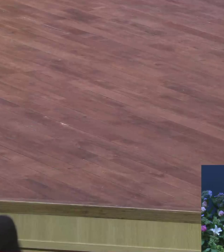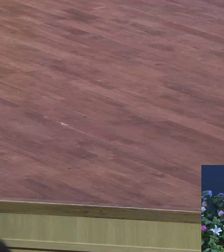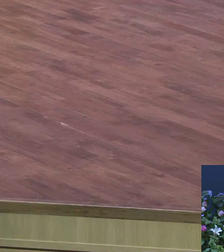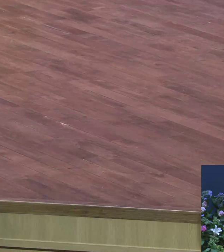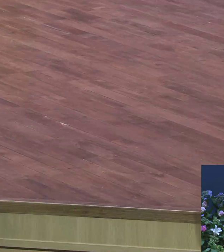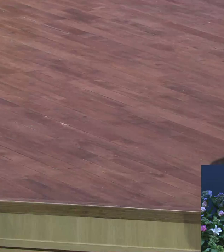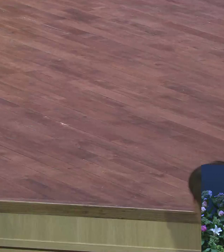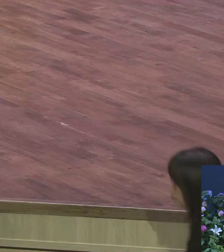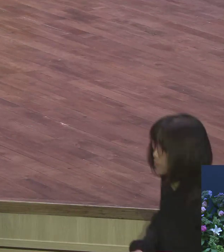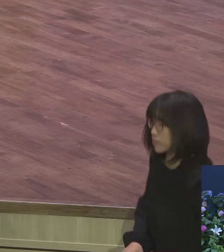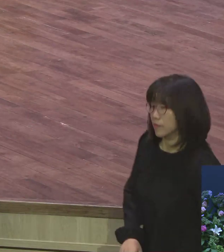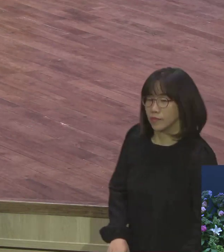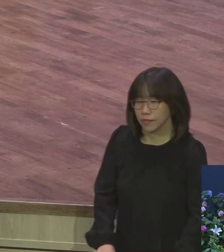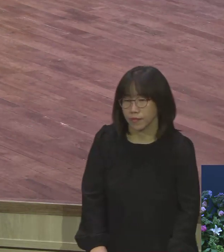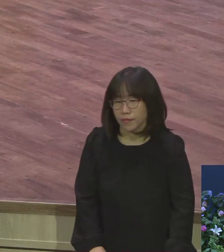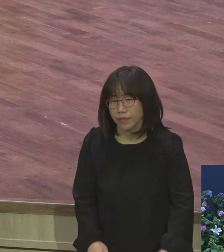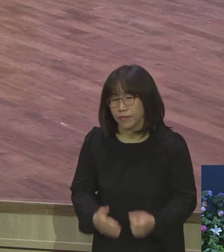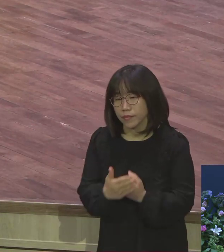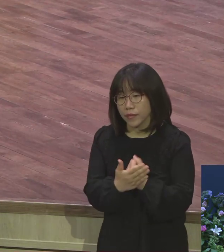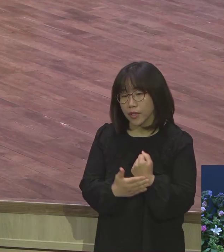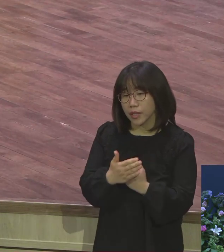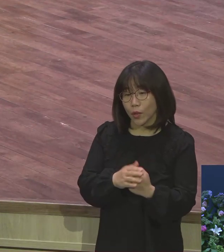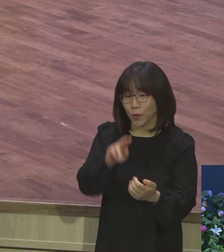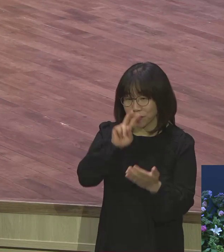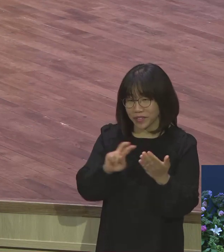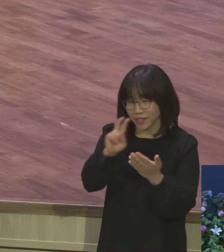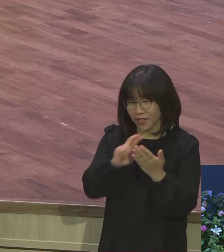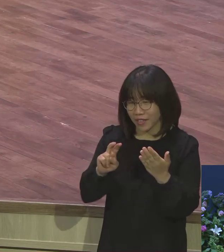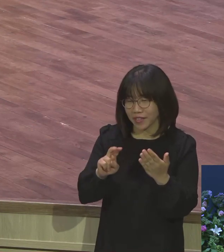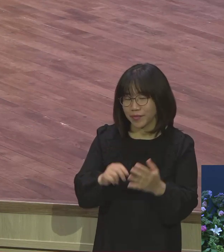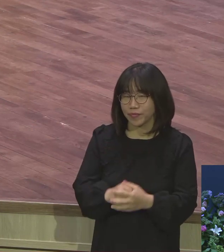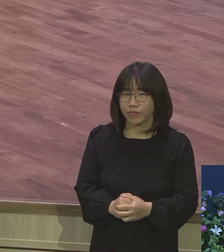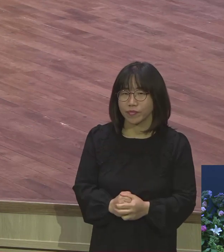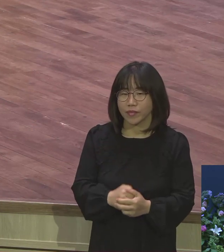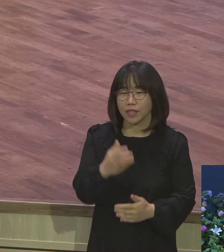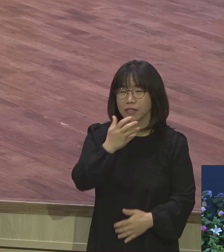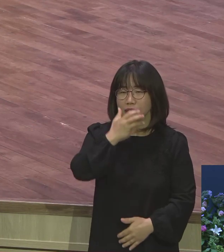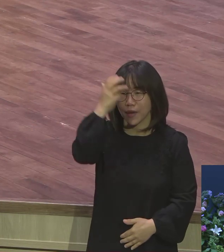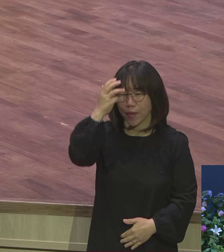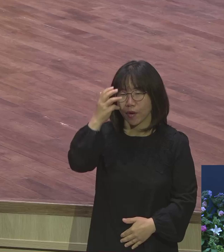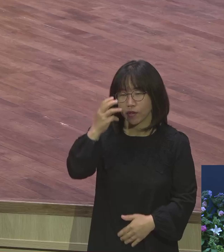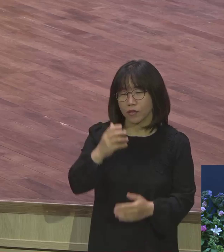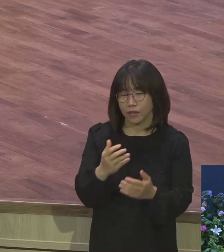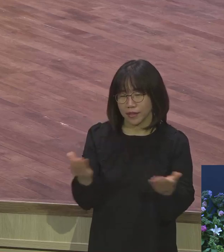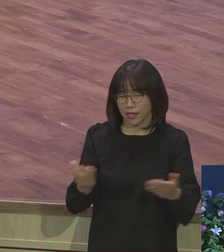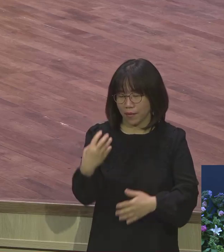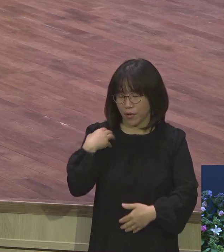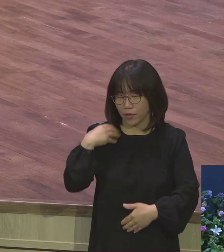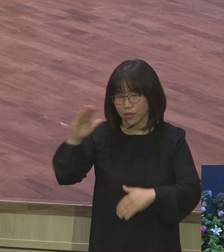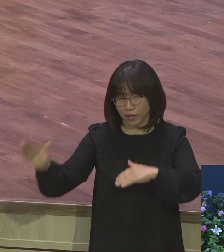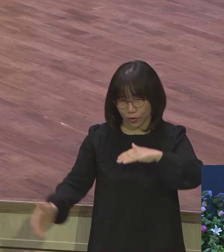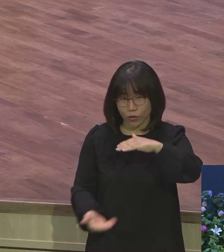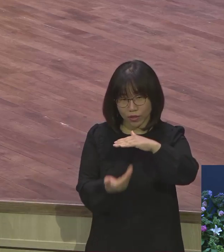사명과 꿈은 이루어지리라. 사명 없으면 하나님이 데려갑니다.